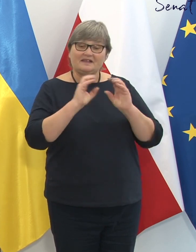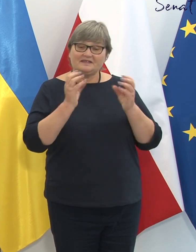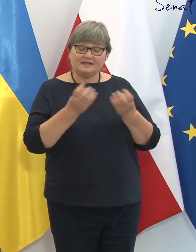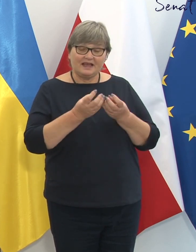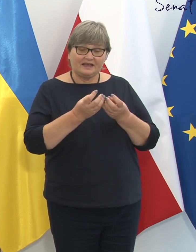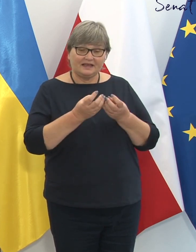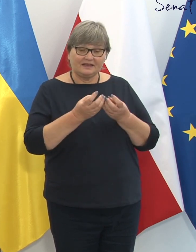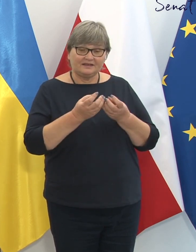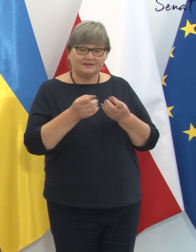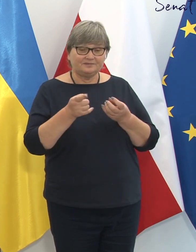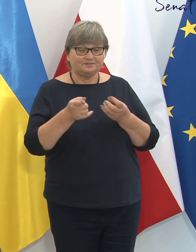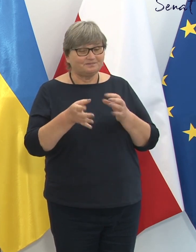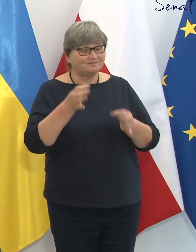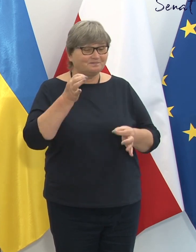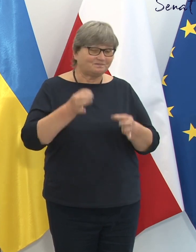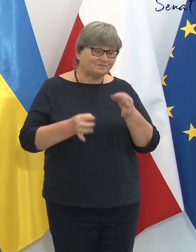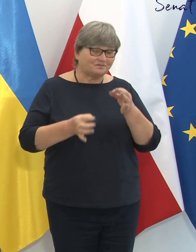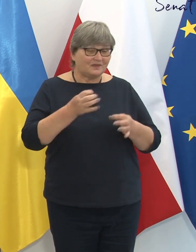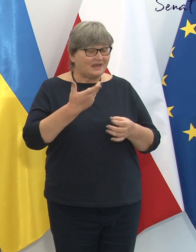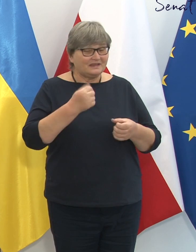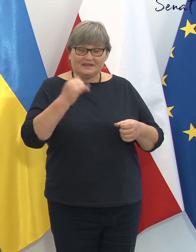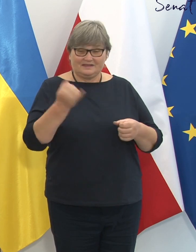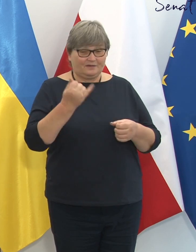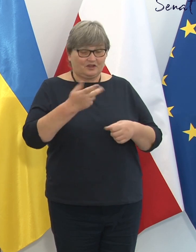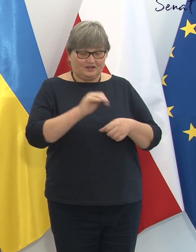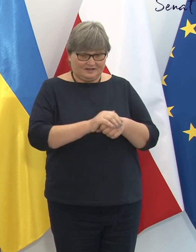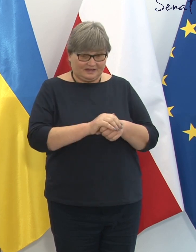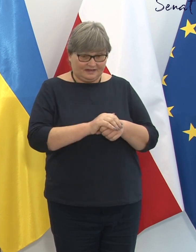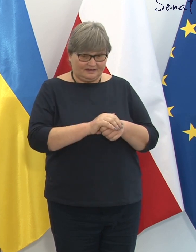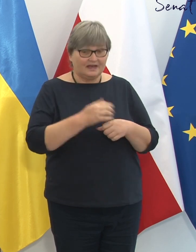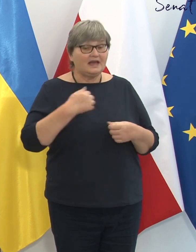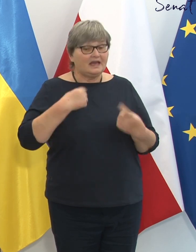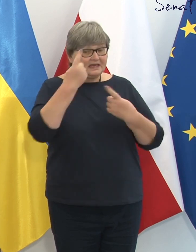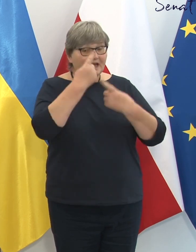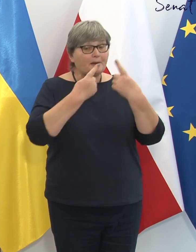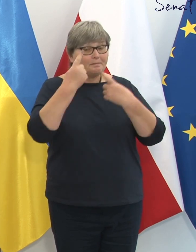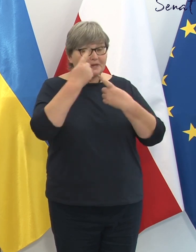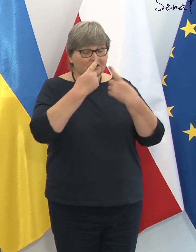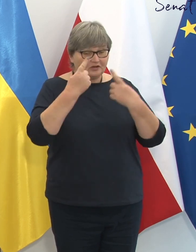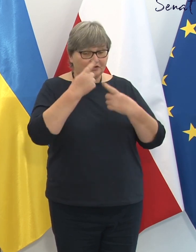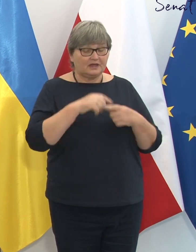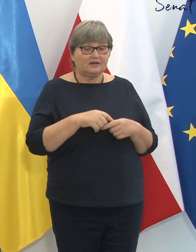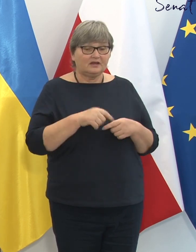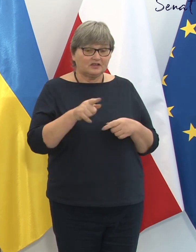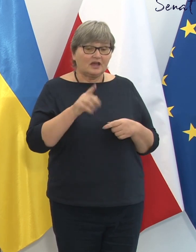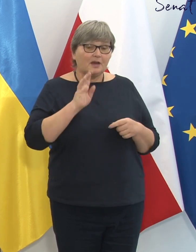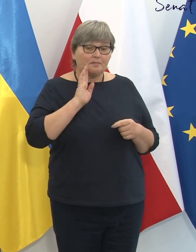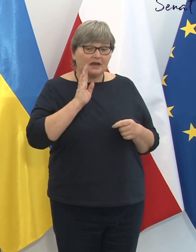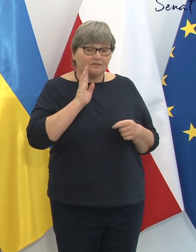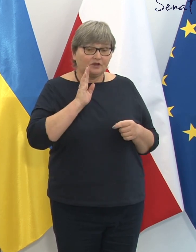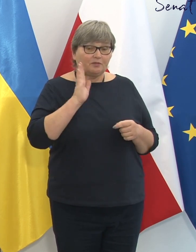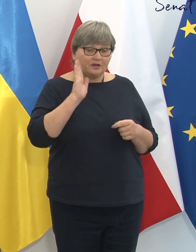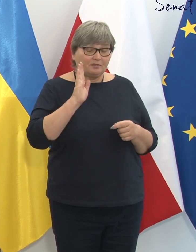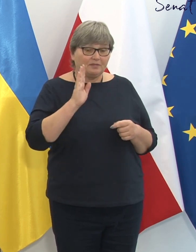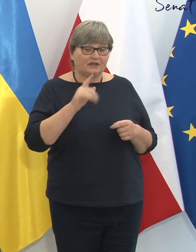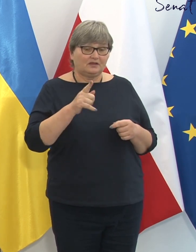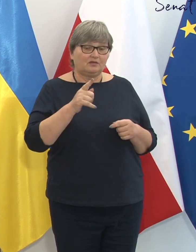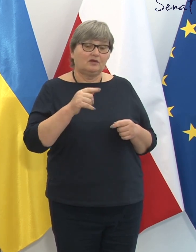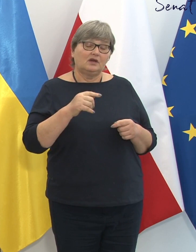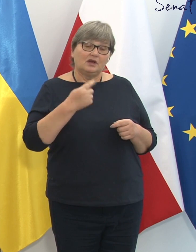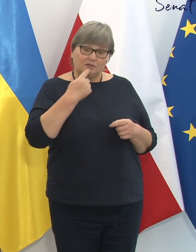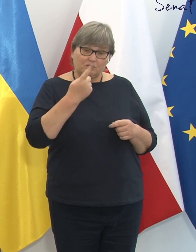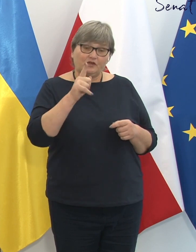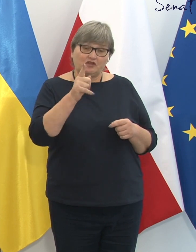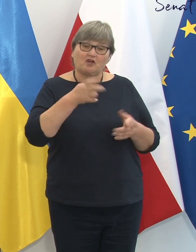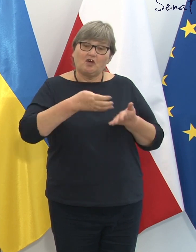mają ogromne wątpliwości i jak mniemam, prawdopodobnie będą wnioskować o odrzucenie tej ustawy.